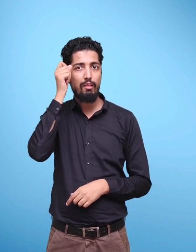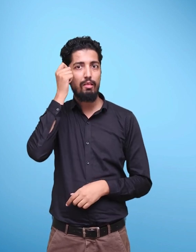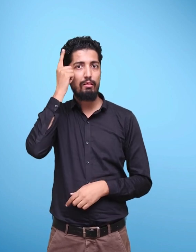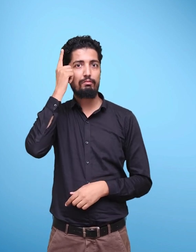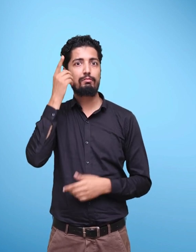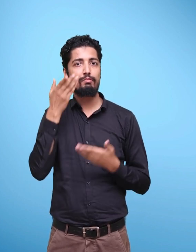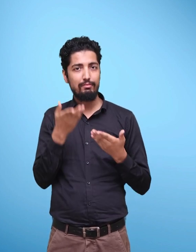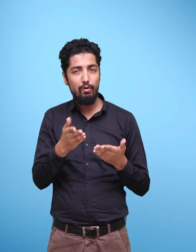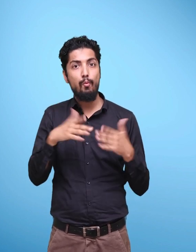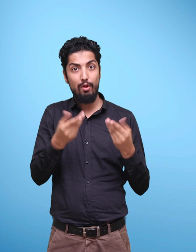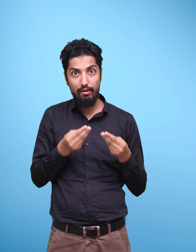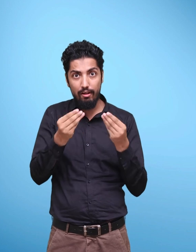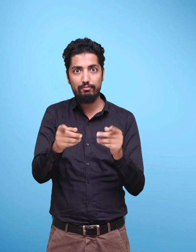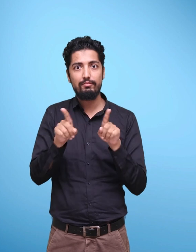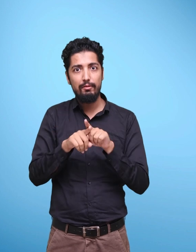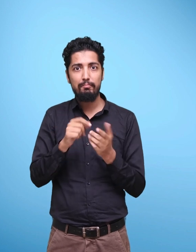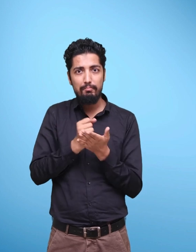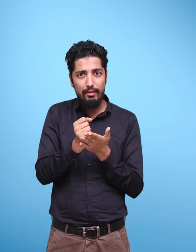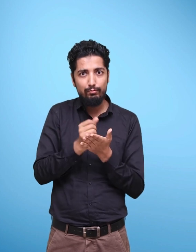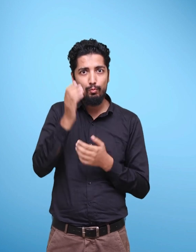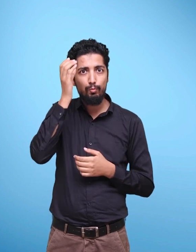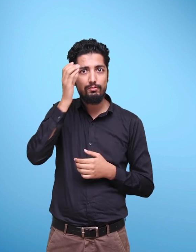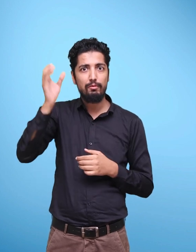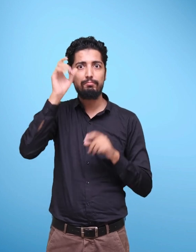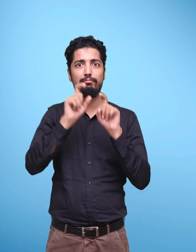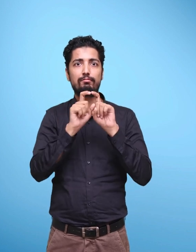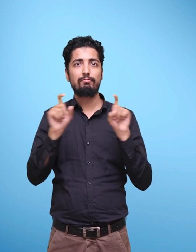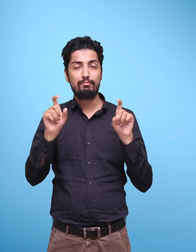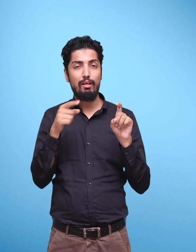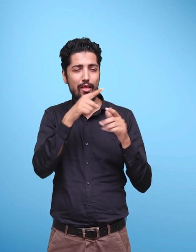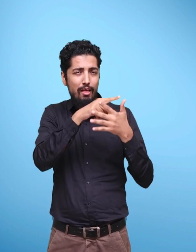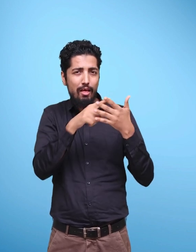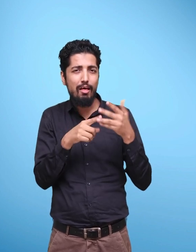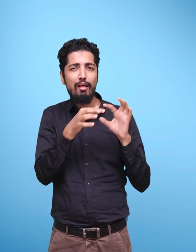दिरो रोलियांव आदार्ज इक, थक, तर दो